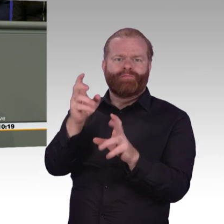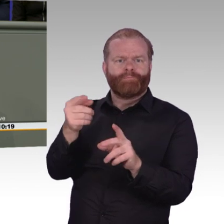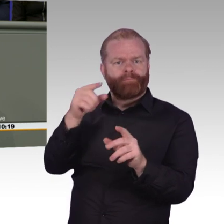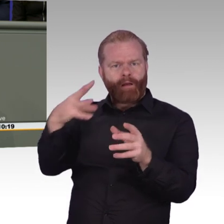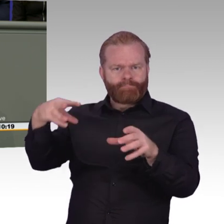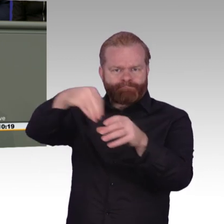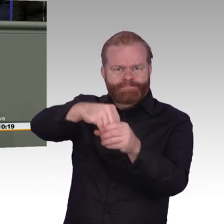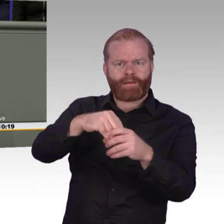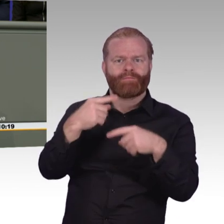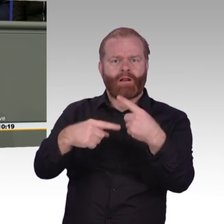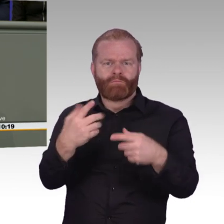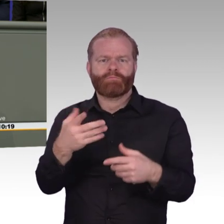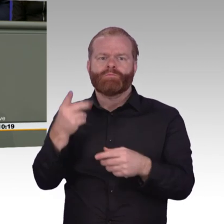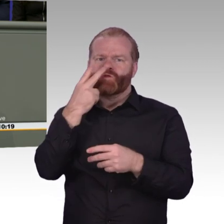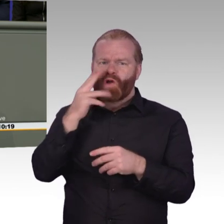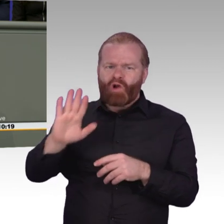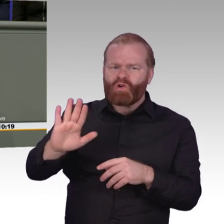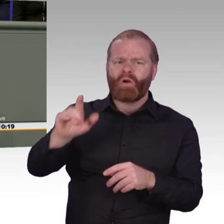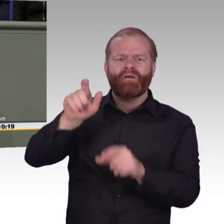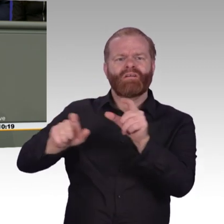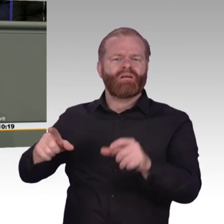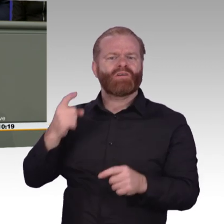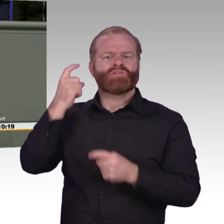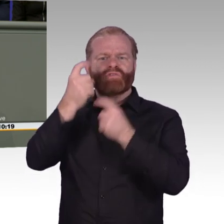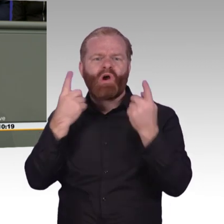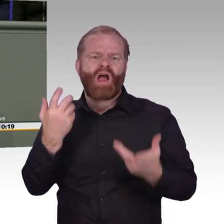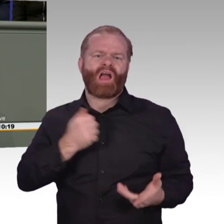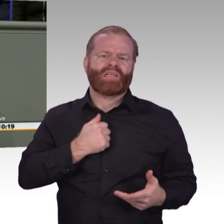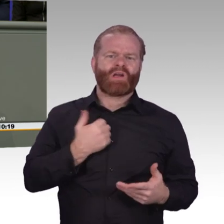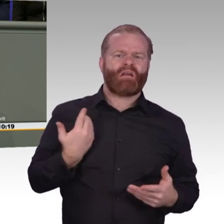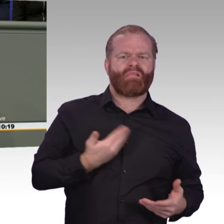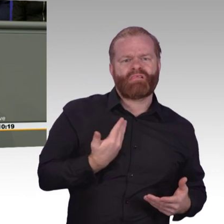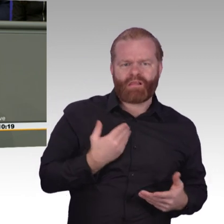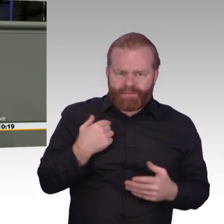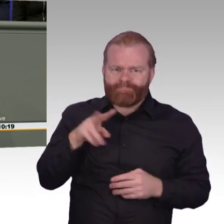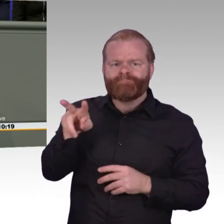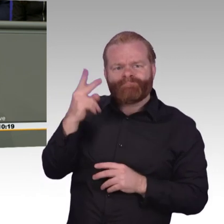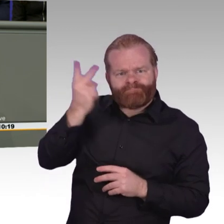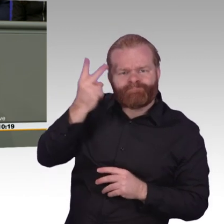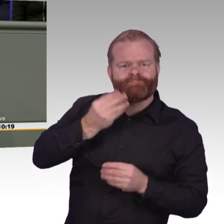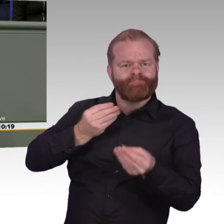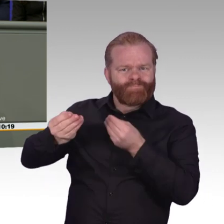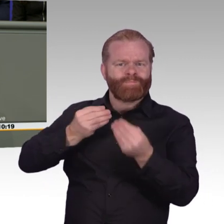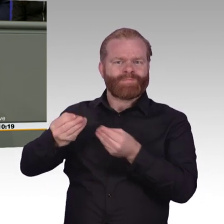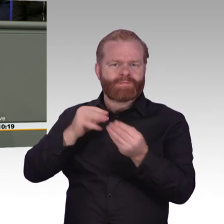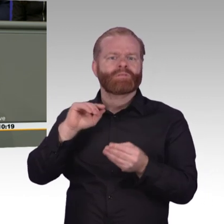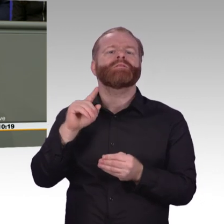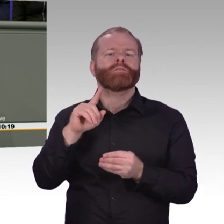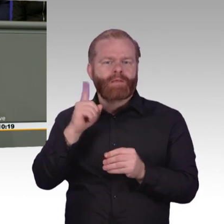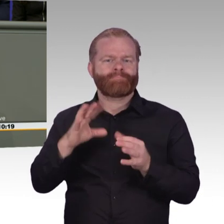faktisch ein Maßnahmenpaket und ordnet sich in fünf Handlungsfeldern. Unser Anspruch muss sein, alle Menschen sollen die Chancen